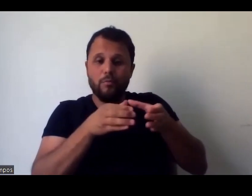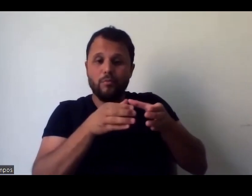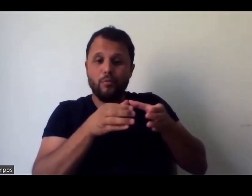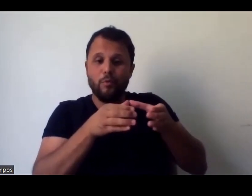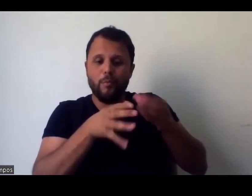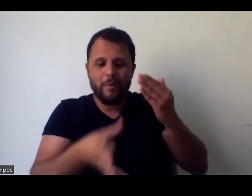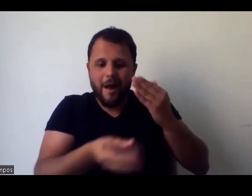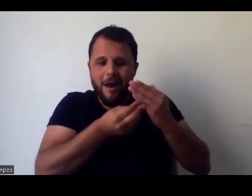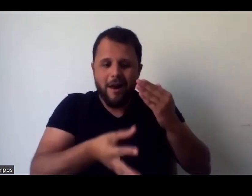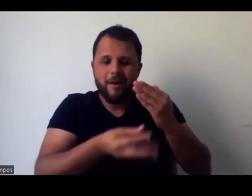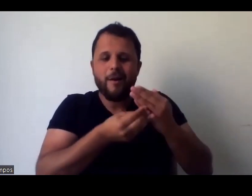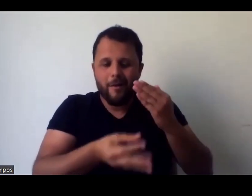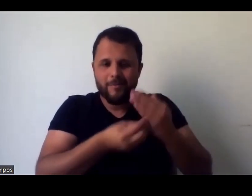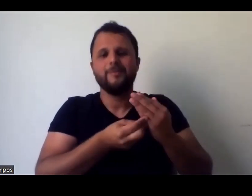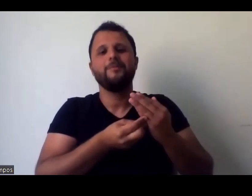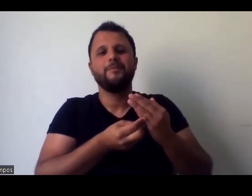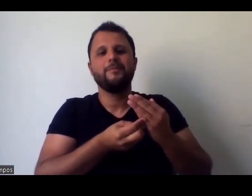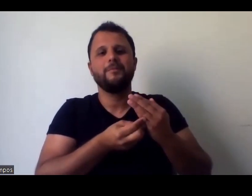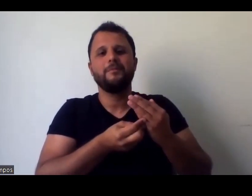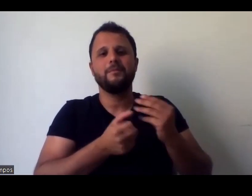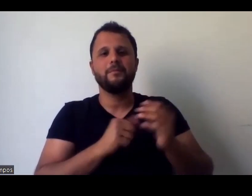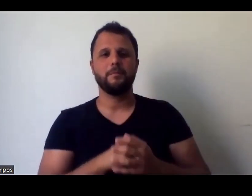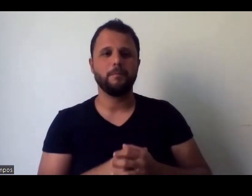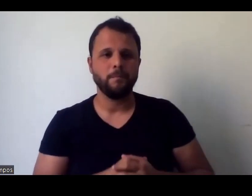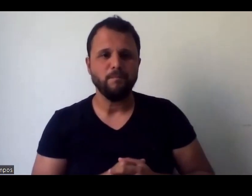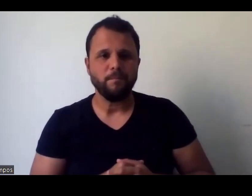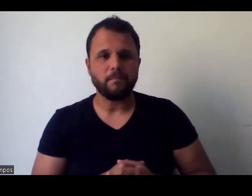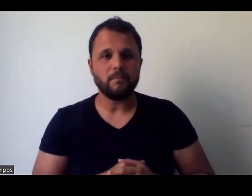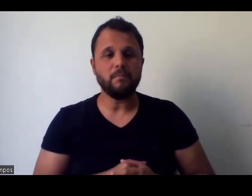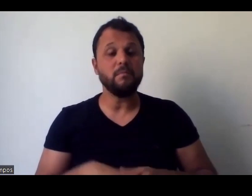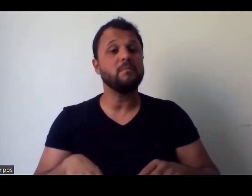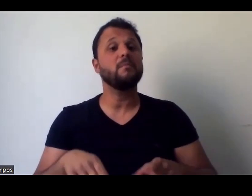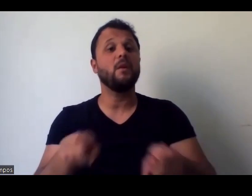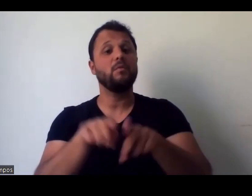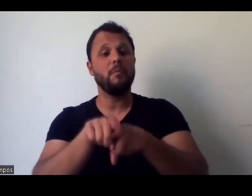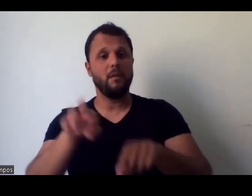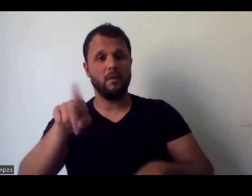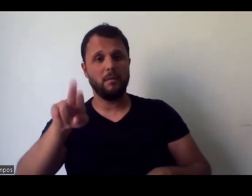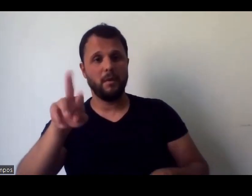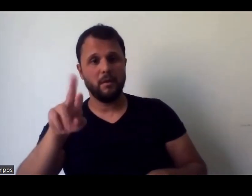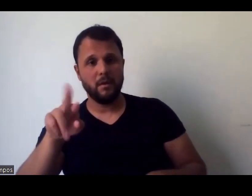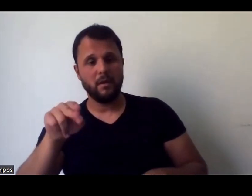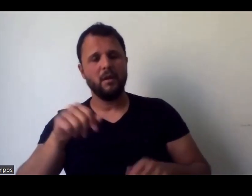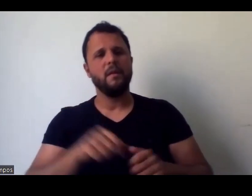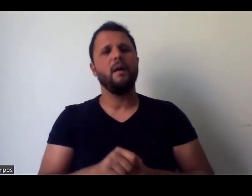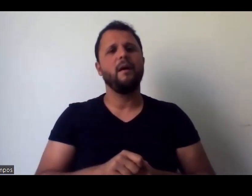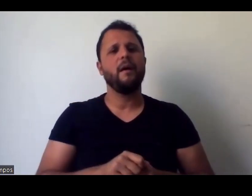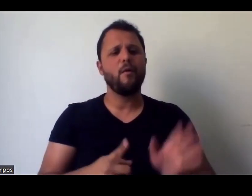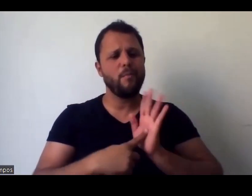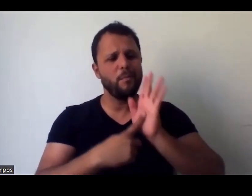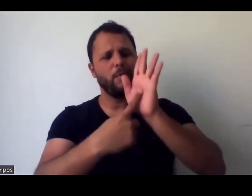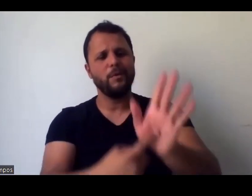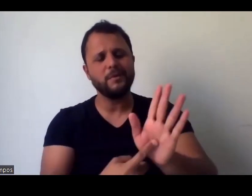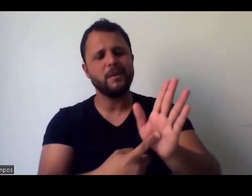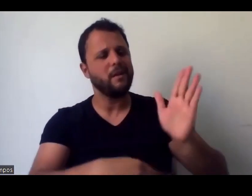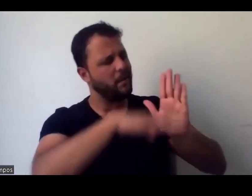na Wikipedia, encontra lá. E eu fiz, também nessa parceria, né, um tutorial de audiodescrição, né, pra obras de